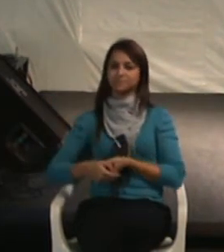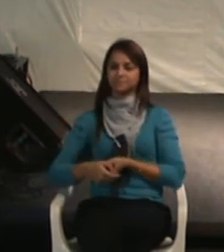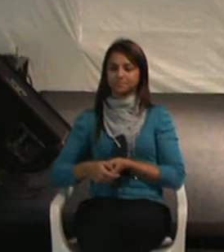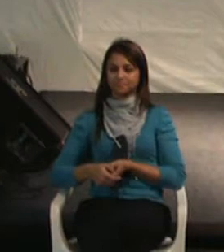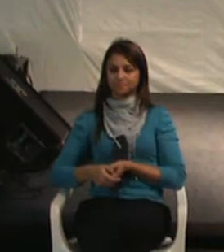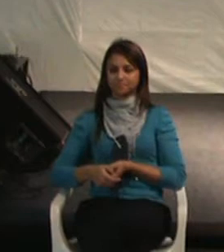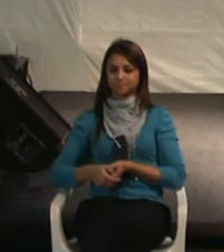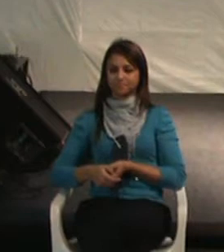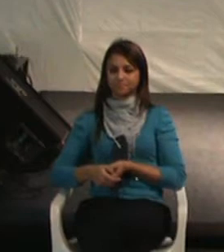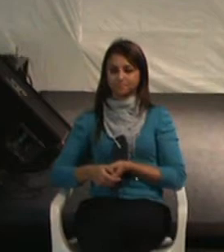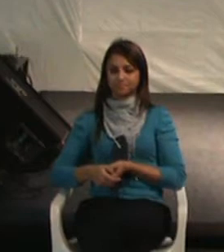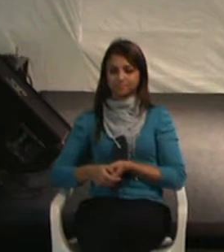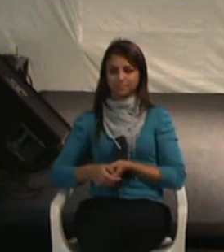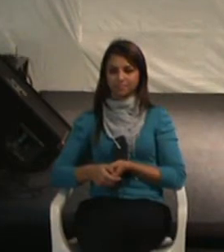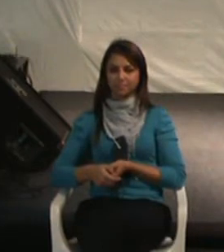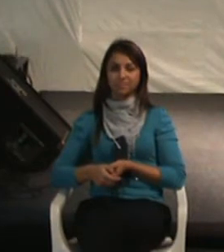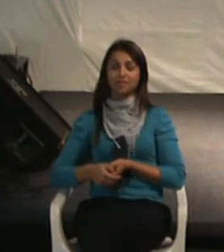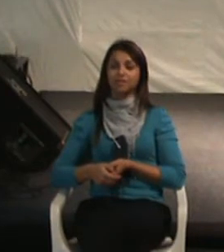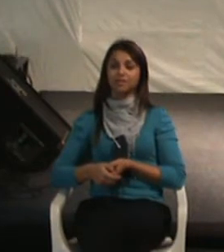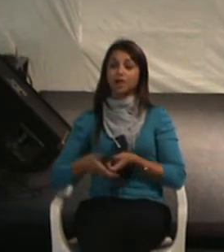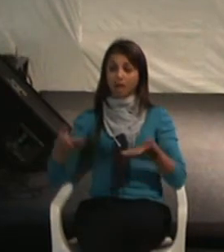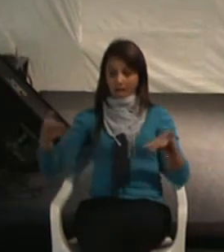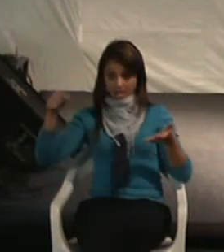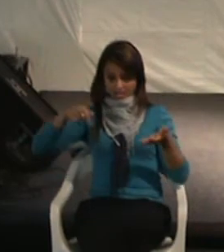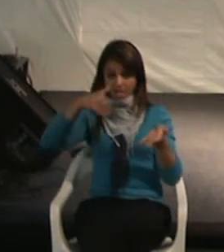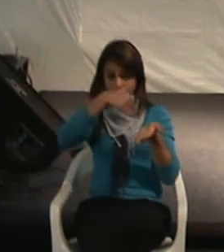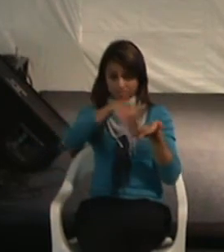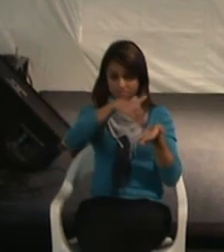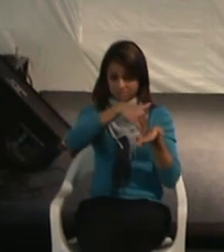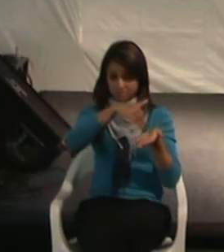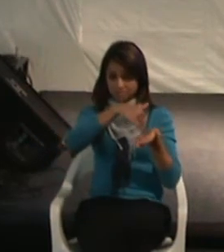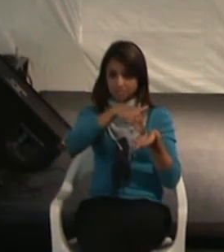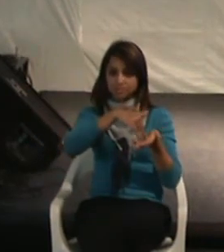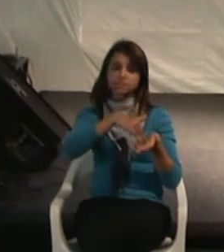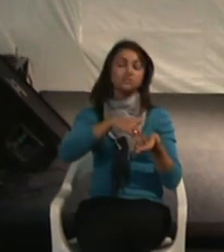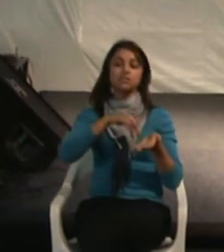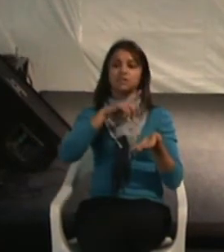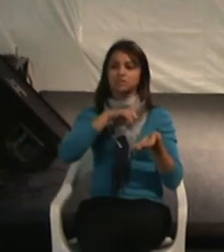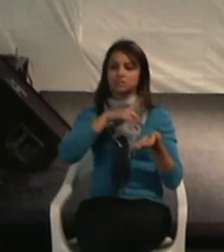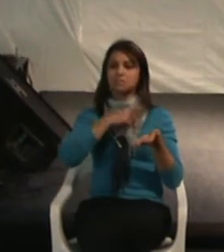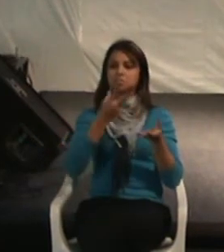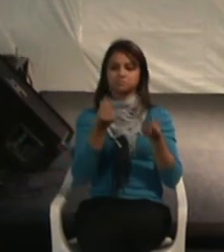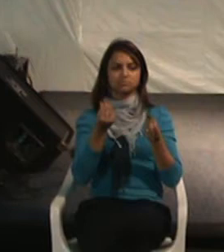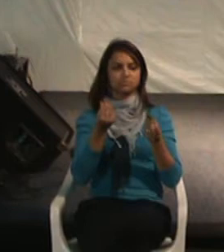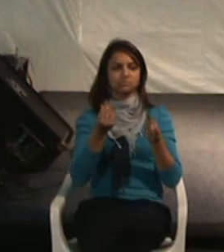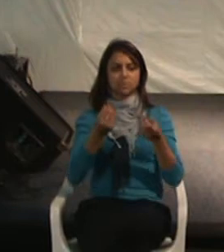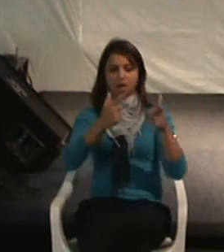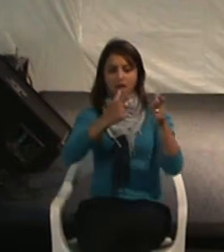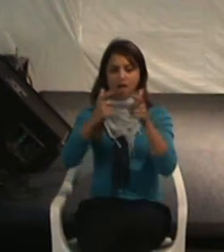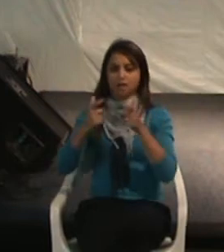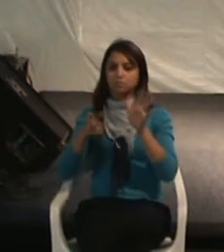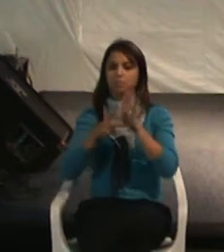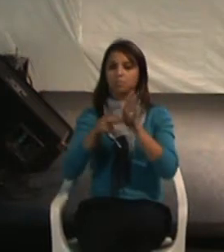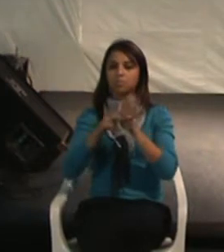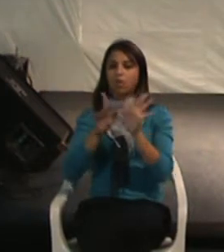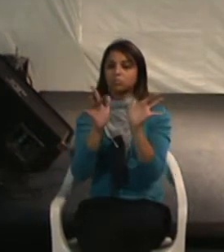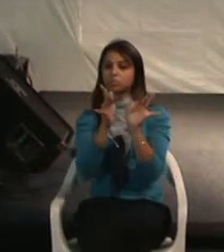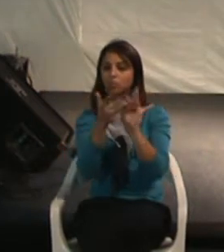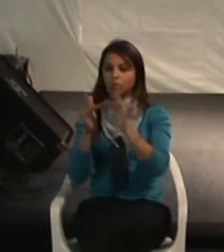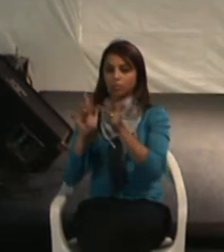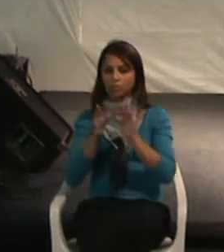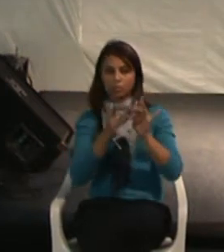a nossa secretaria exerce funções de interrelacionamento